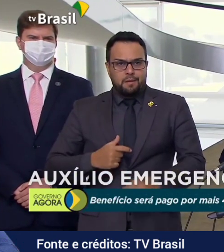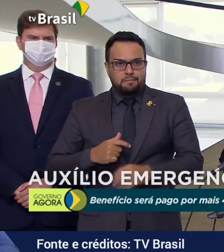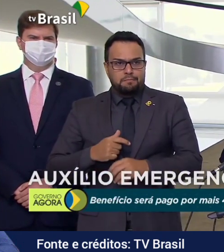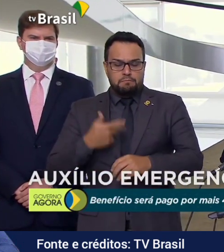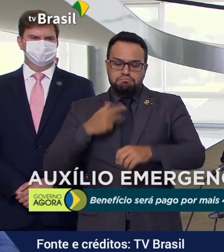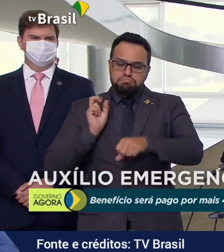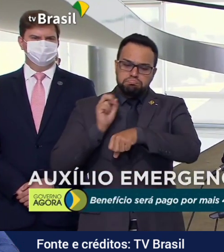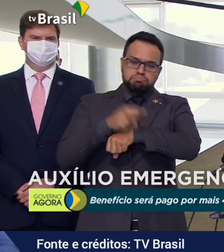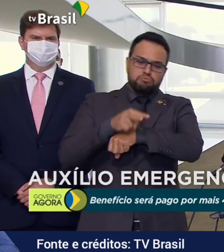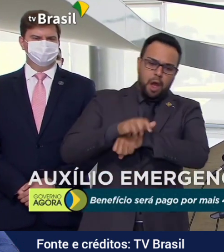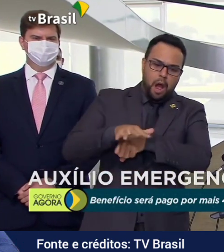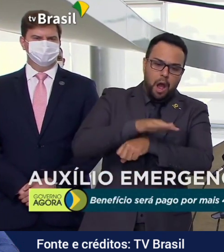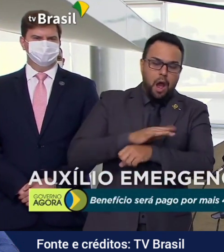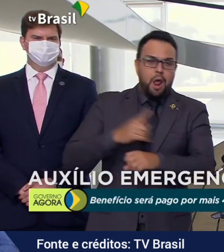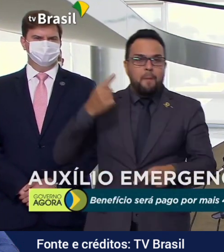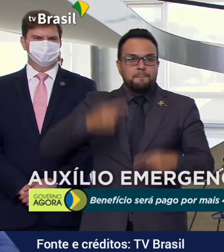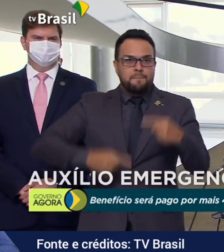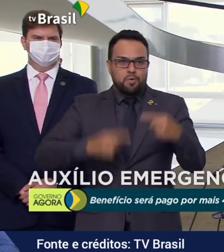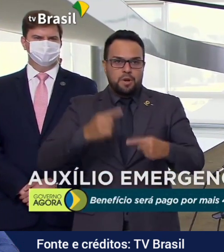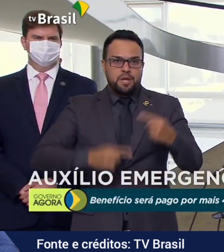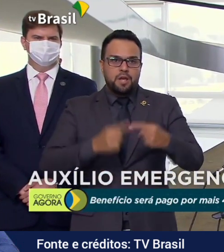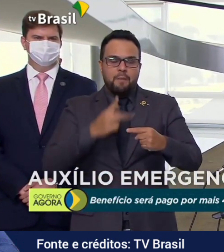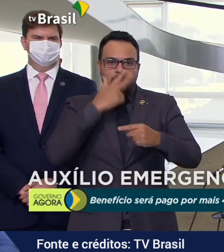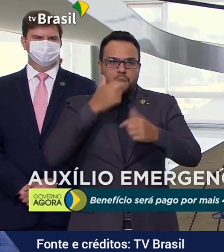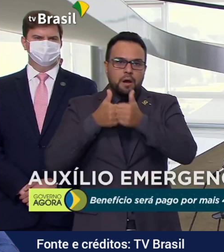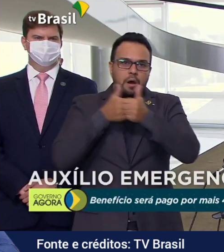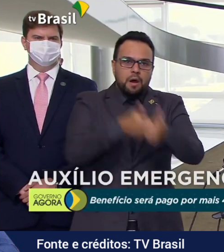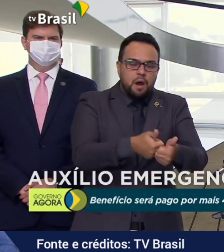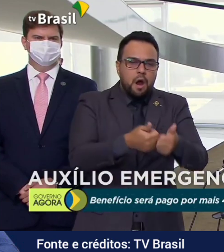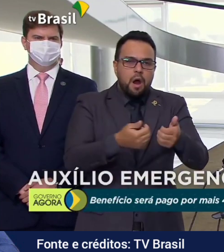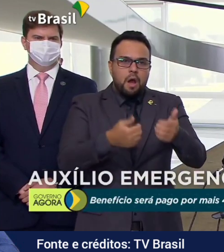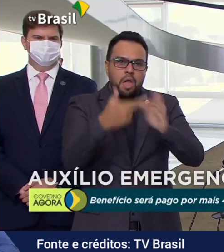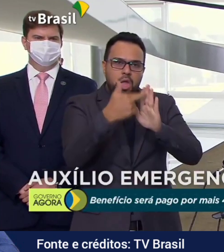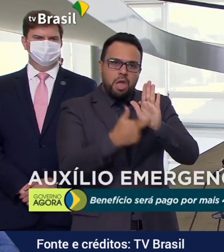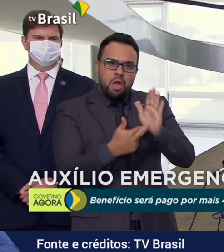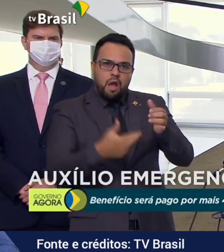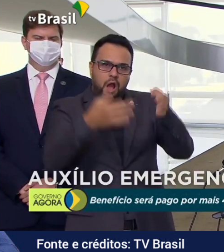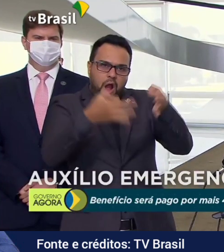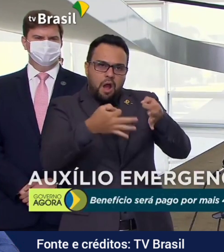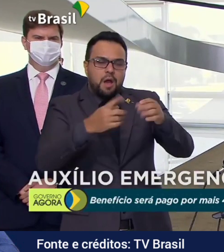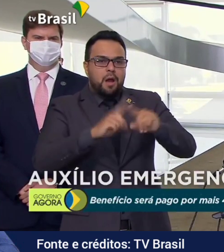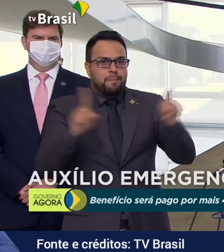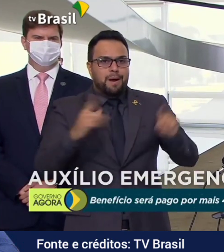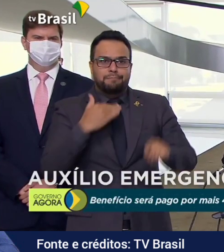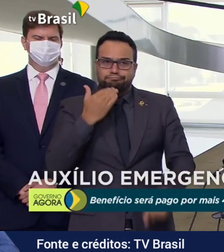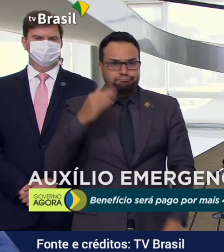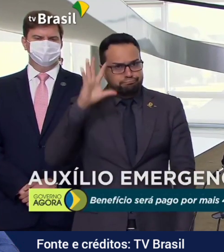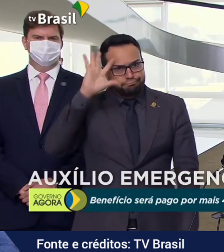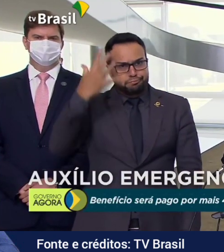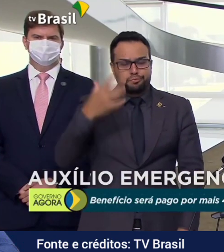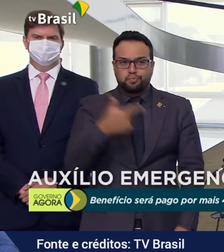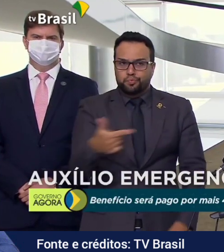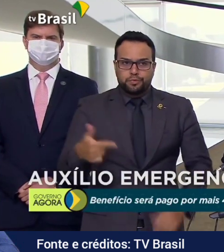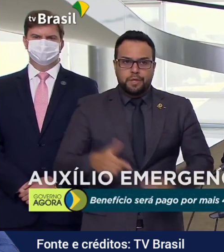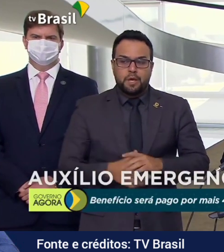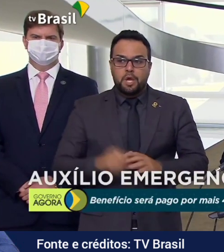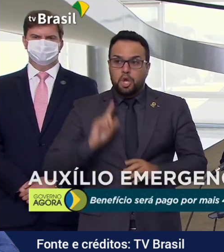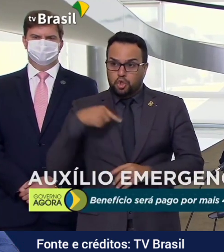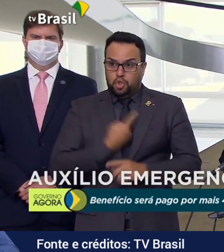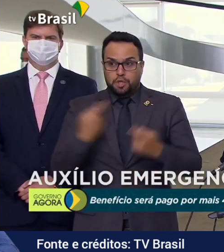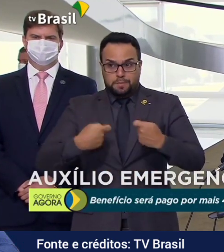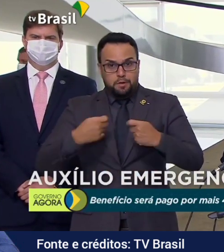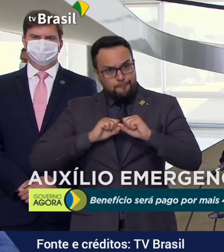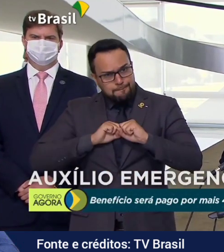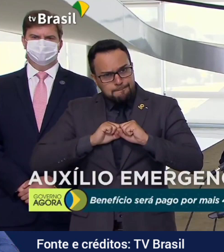do politicamente correto. Isso não traz soluções para nós. Temos que ser fortes,